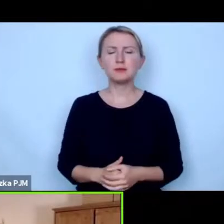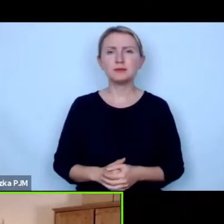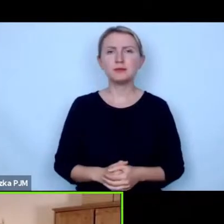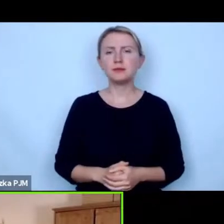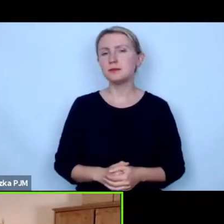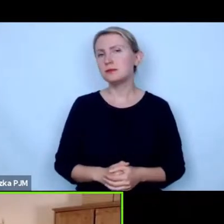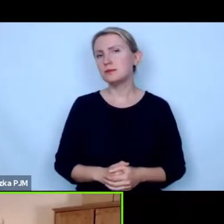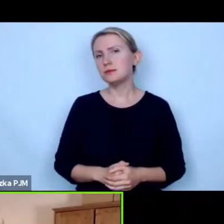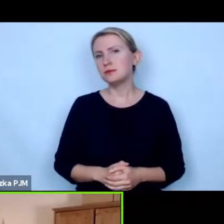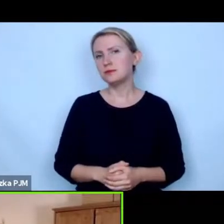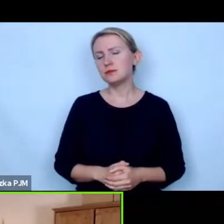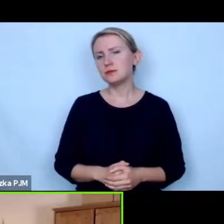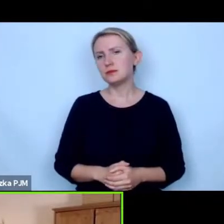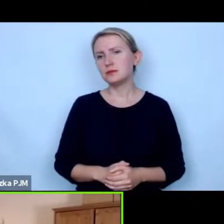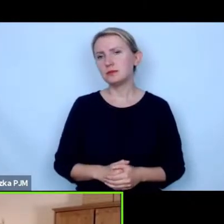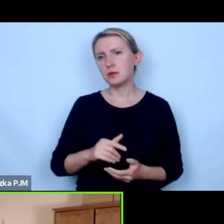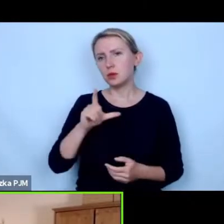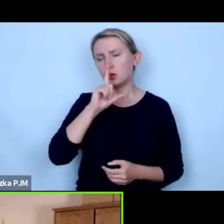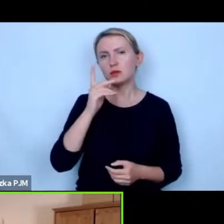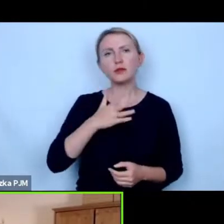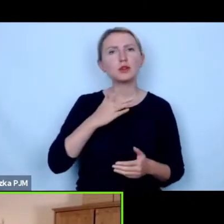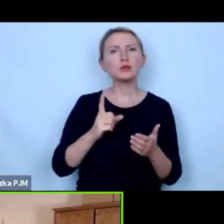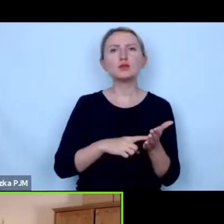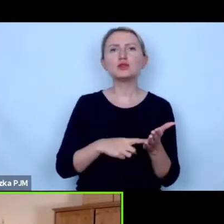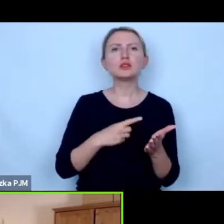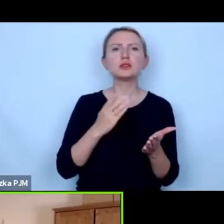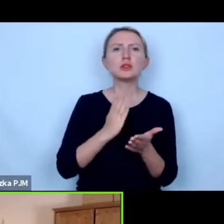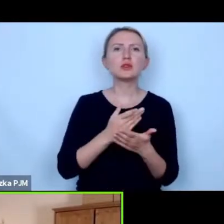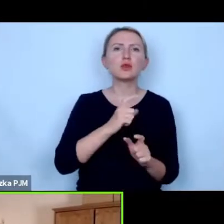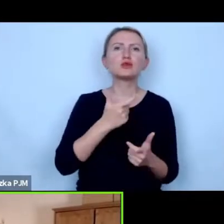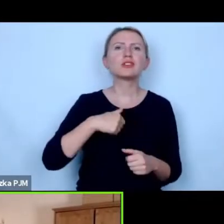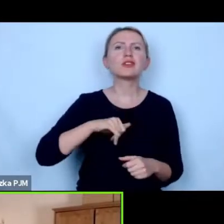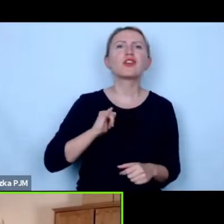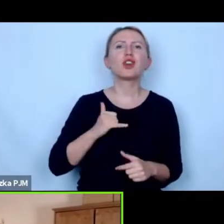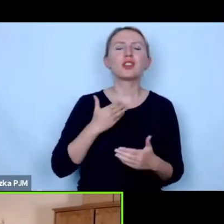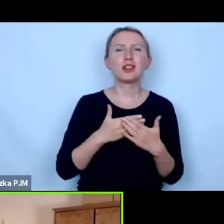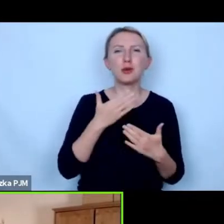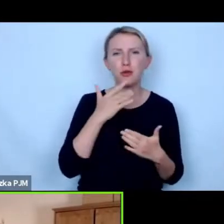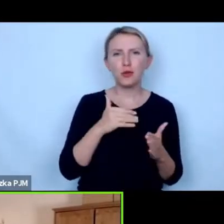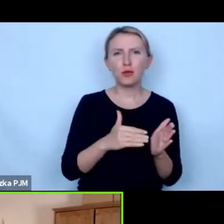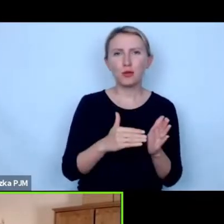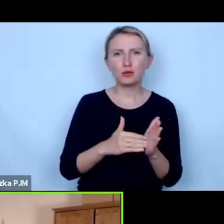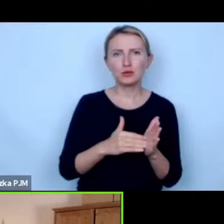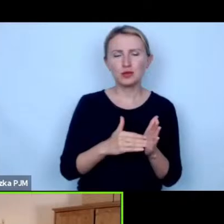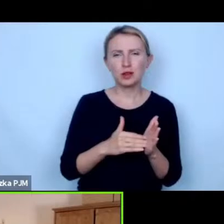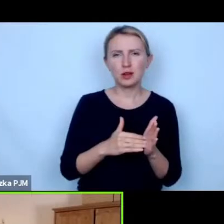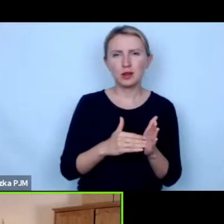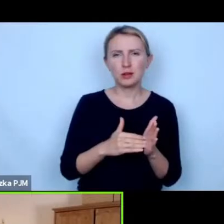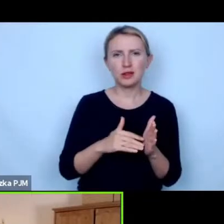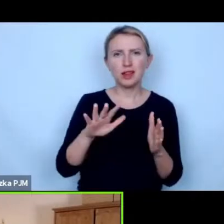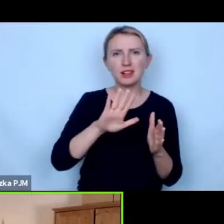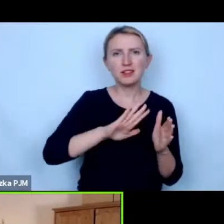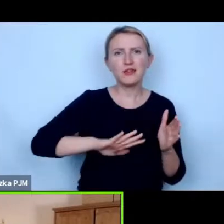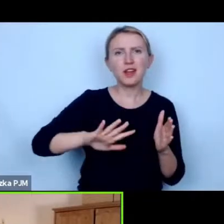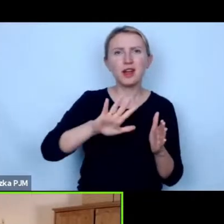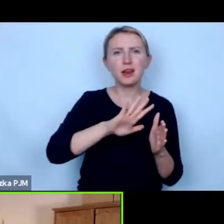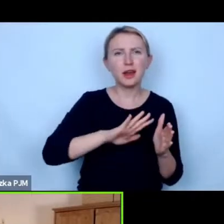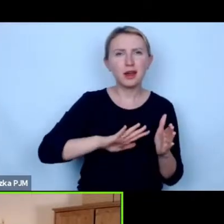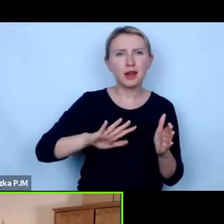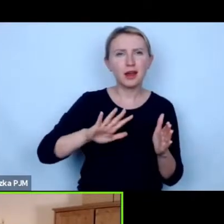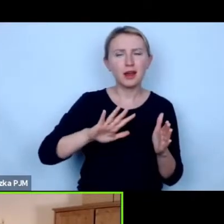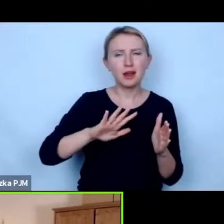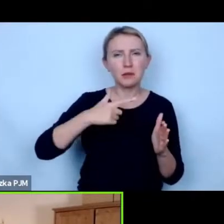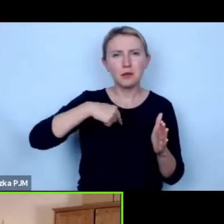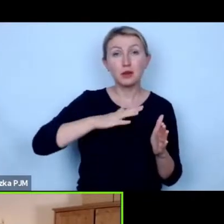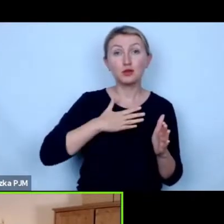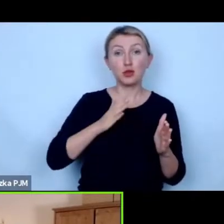wydaje się często tylko to co jest dla nich wygodne dlatego mówiłem o konieczności opuszczania tej sfery w